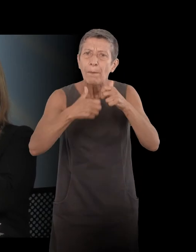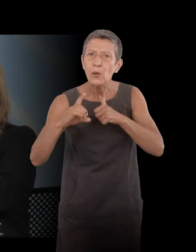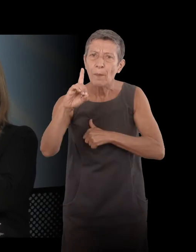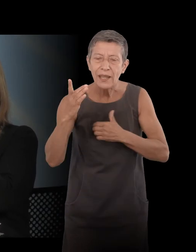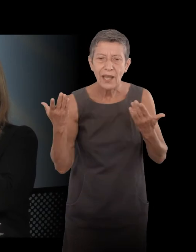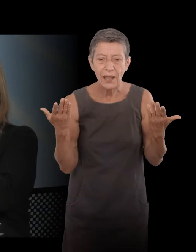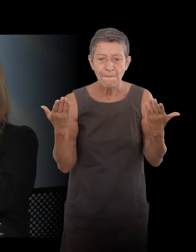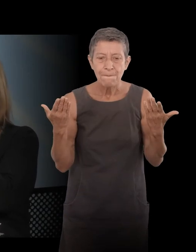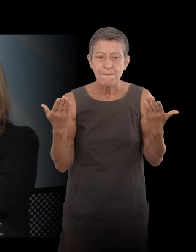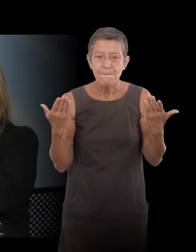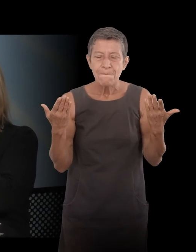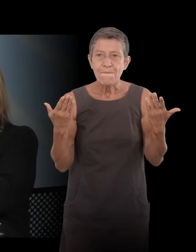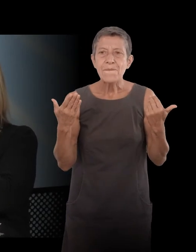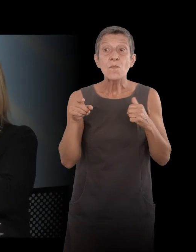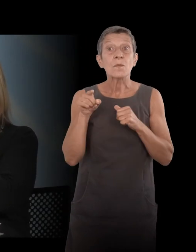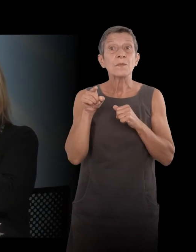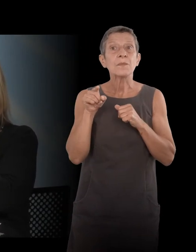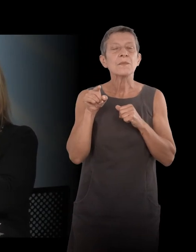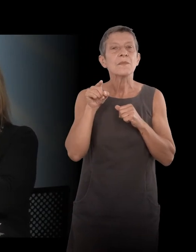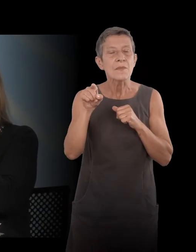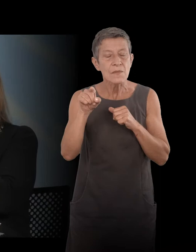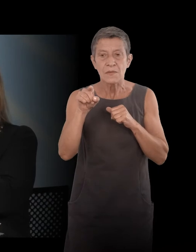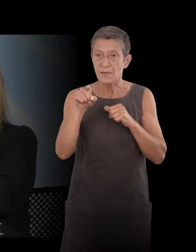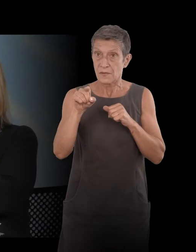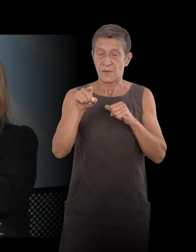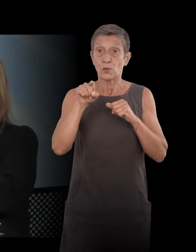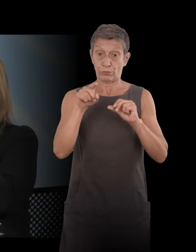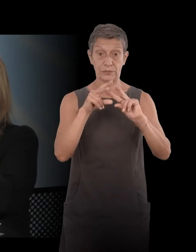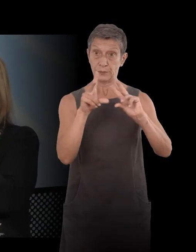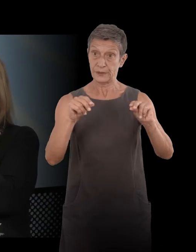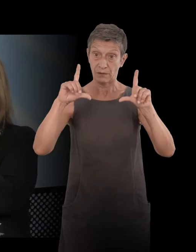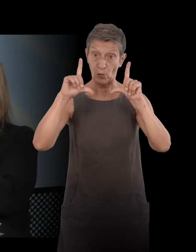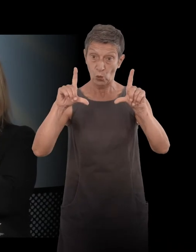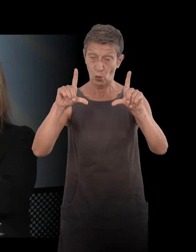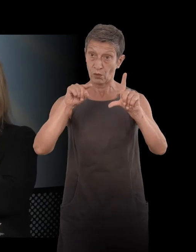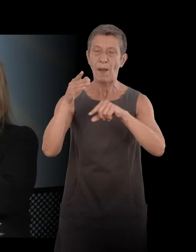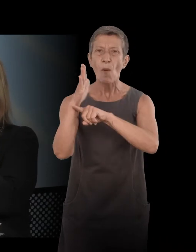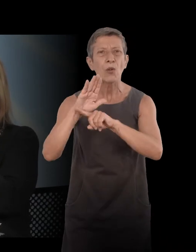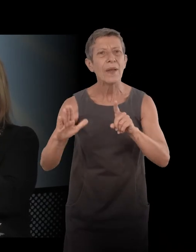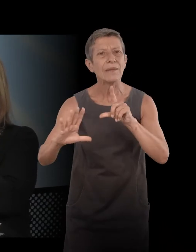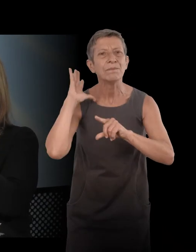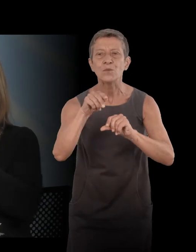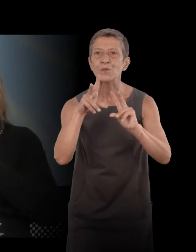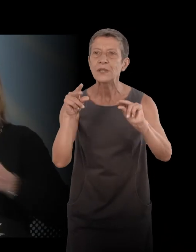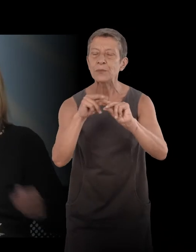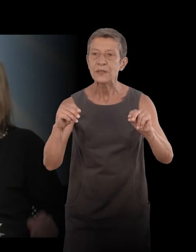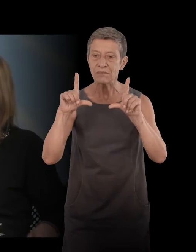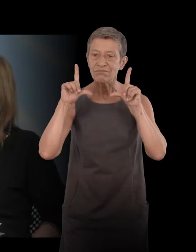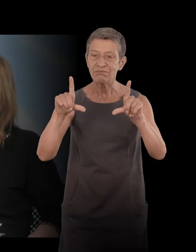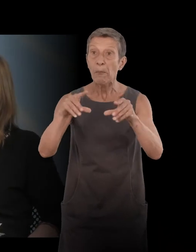you show a photo, first you lost a photo, because the book avance at the time of your memories, and then you find photo.